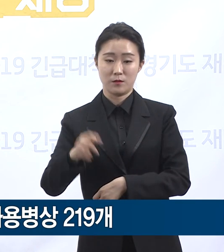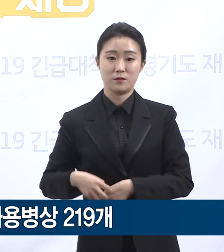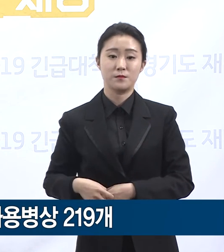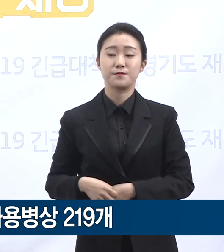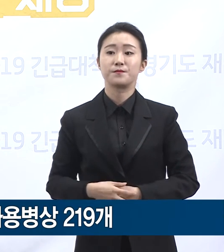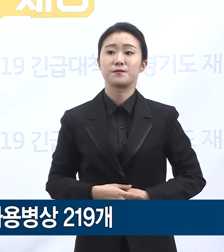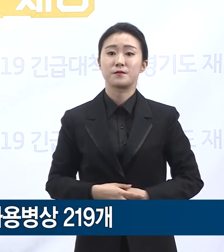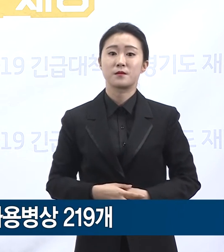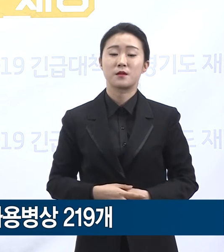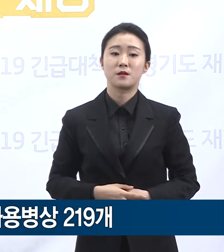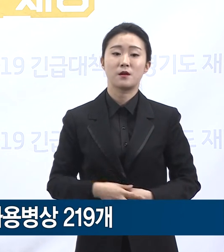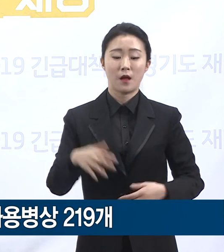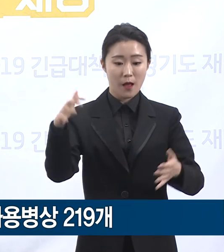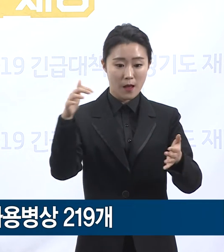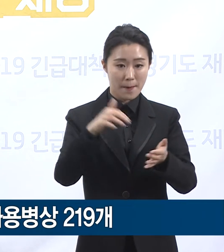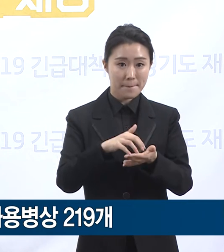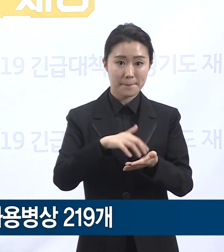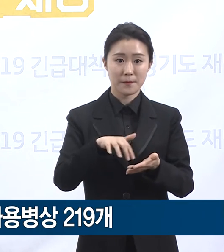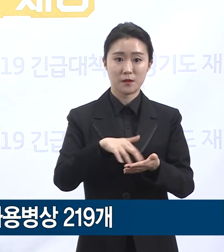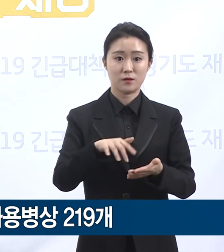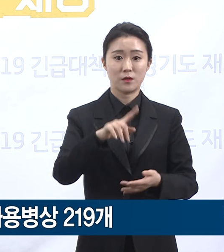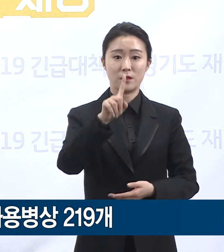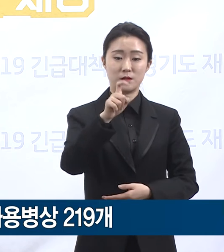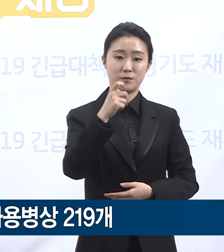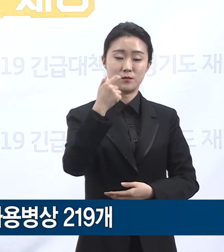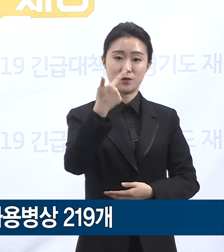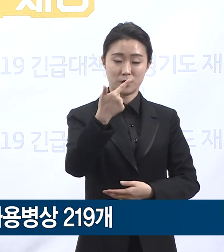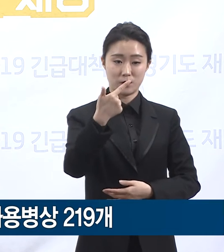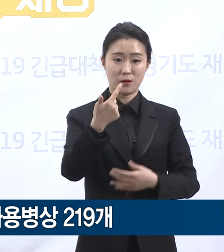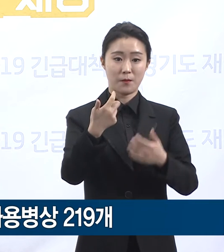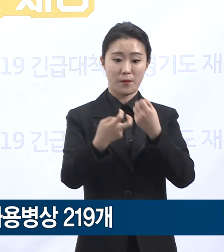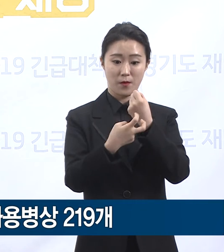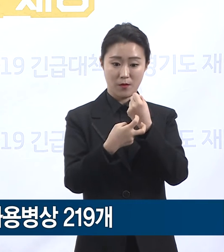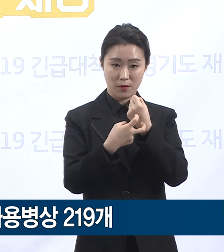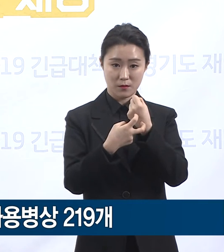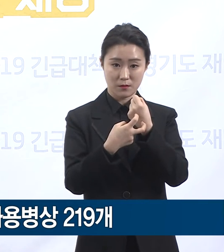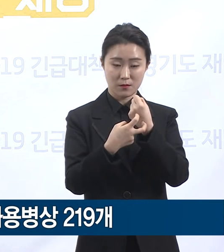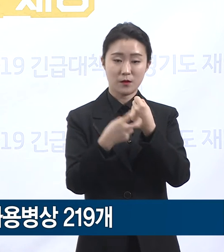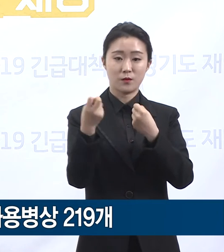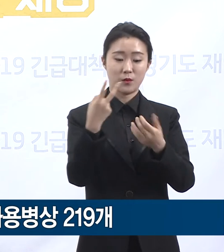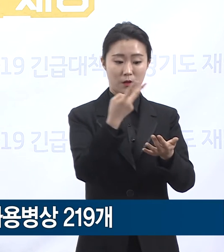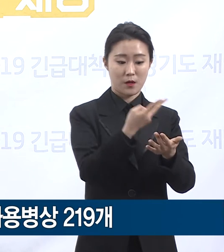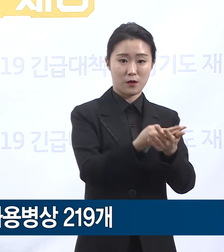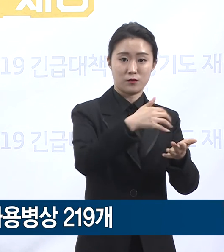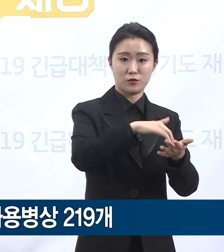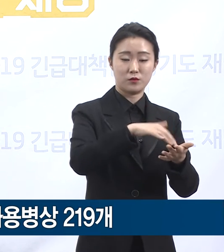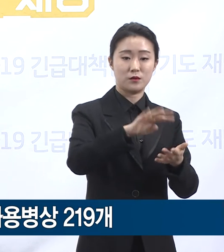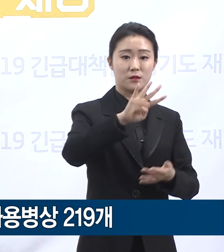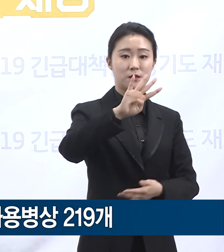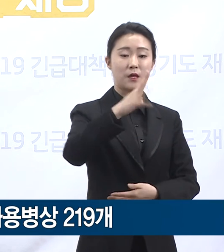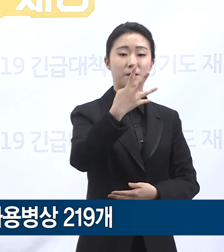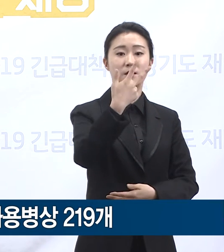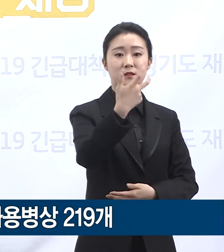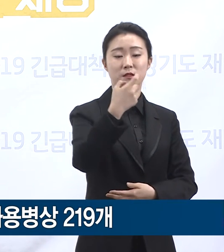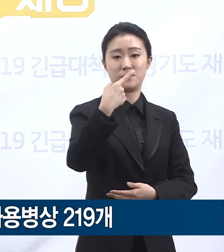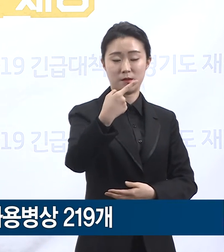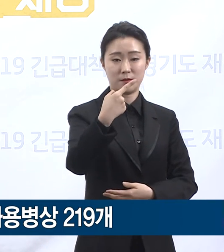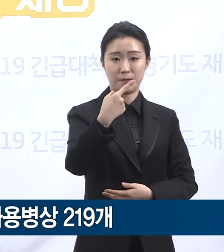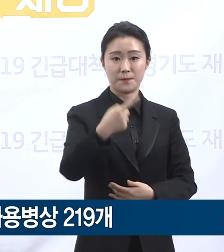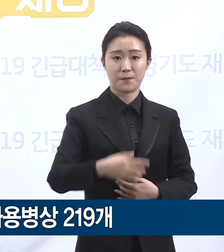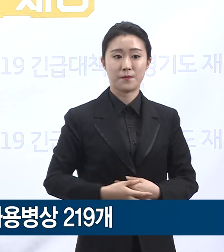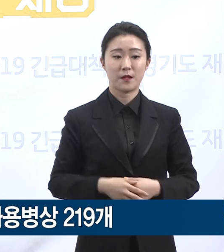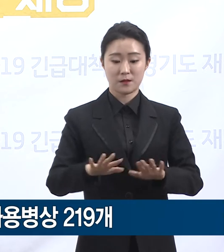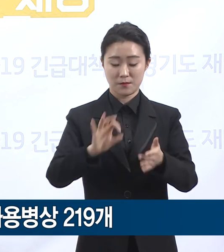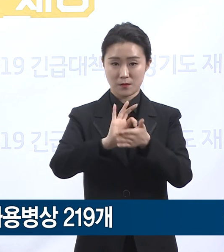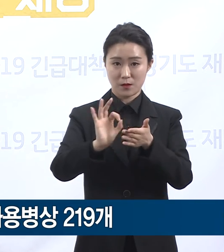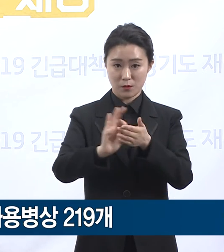총 16개 병원에 471개의 확진자 치료병상을 확보하고 있으며 현재 사용 중인